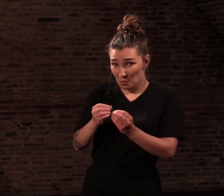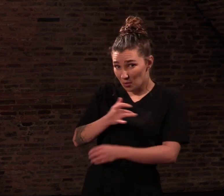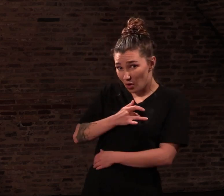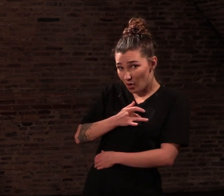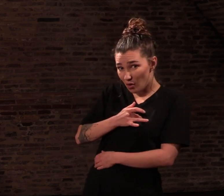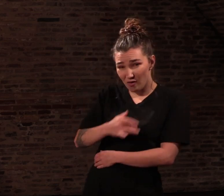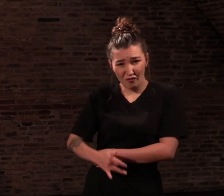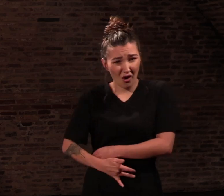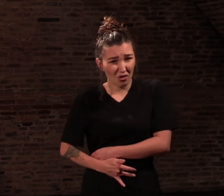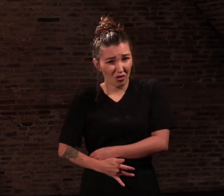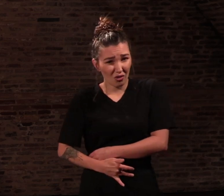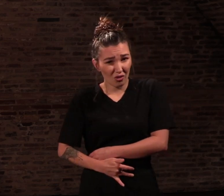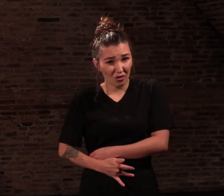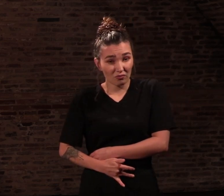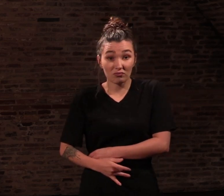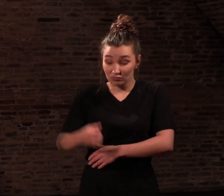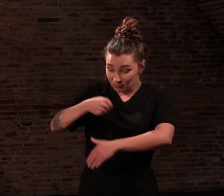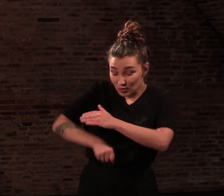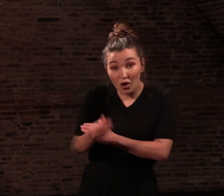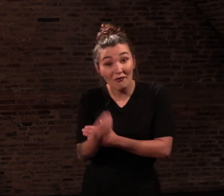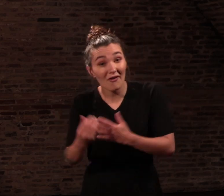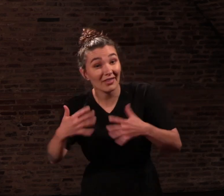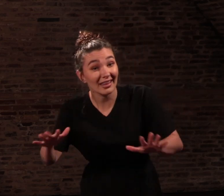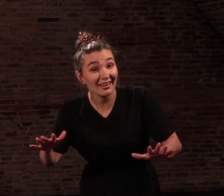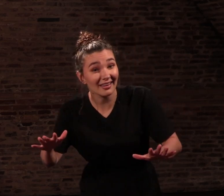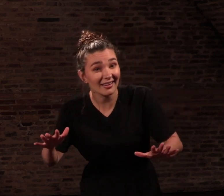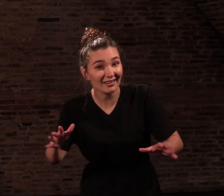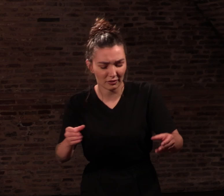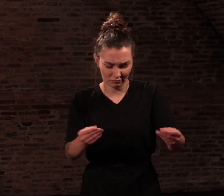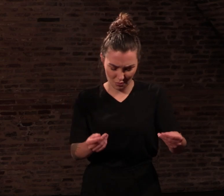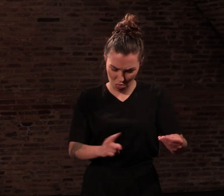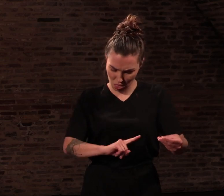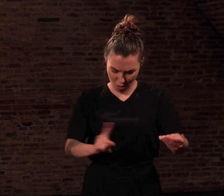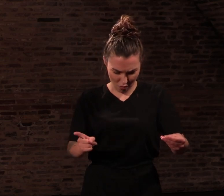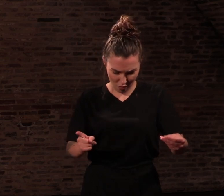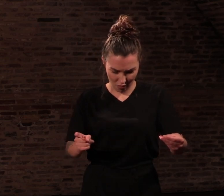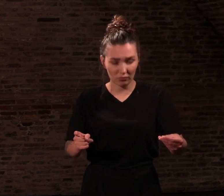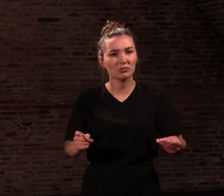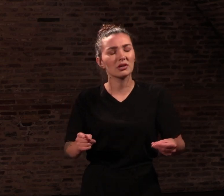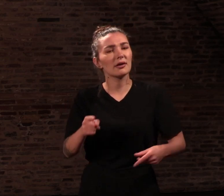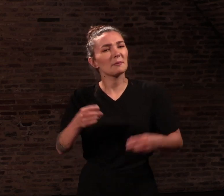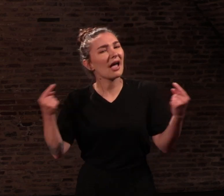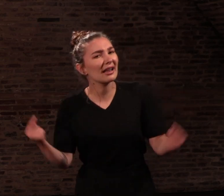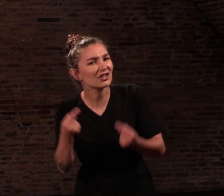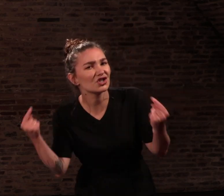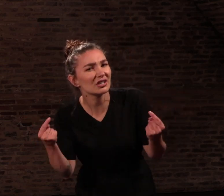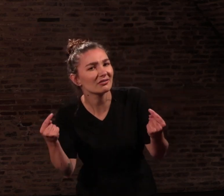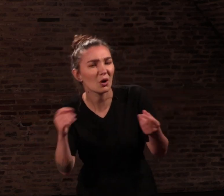de ventre, des enfants ? Non. Des allergies, des calculs, des